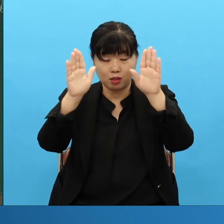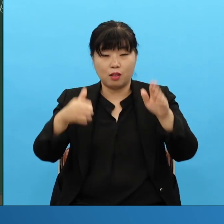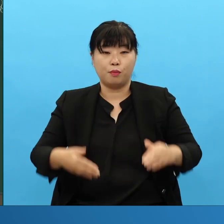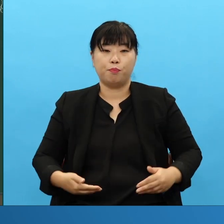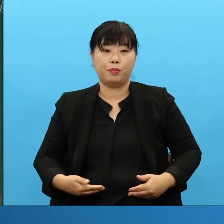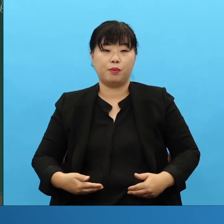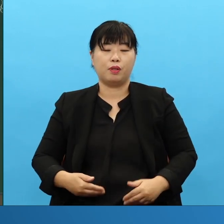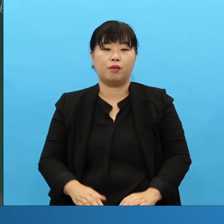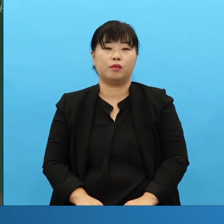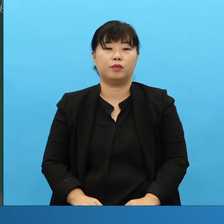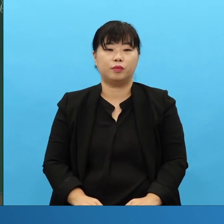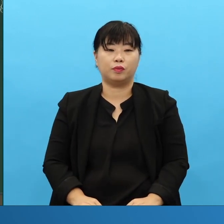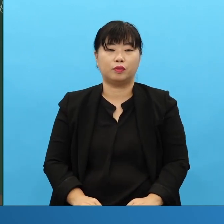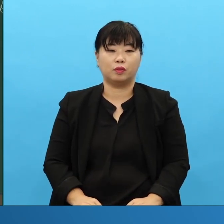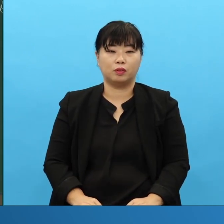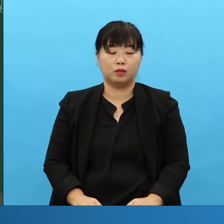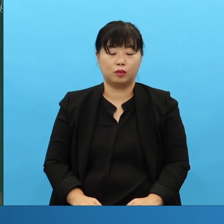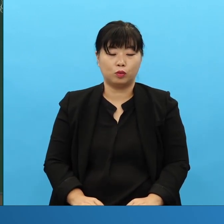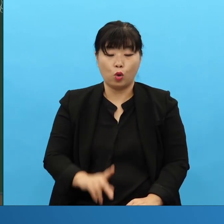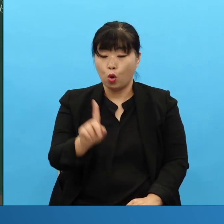모든 걸 수용해야 되고 초월해야 되고